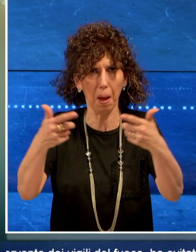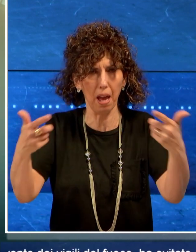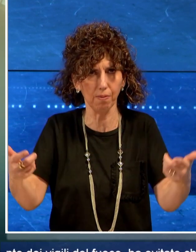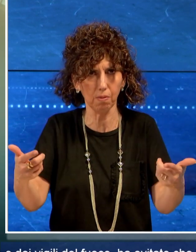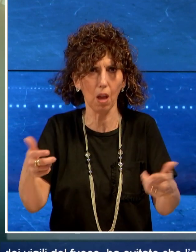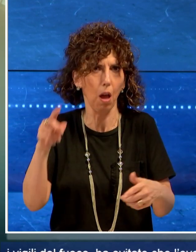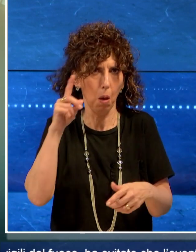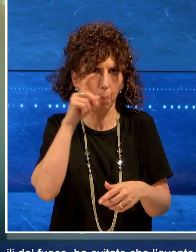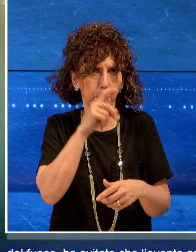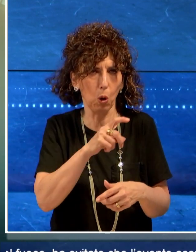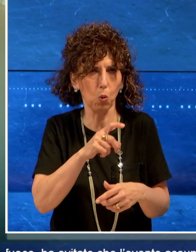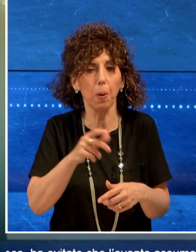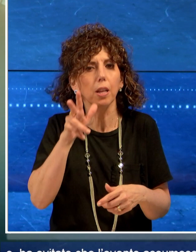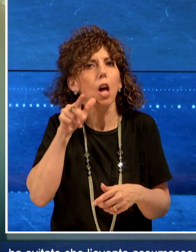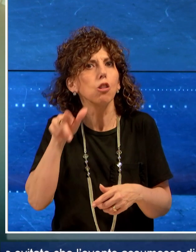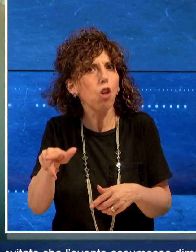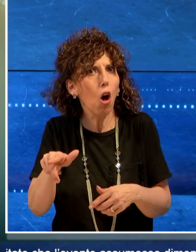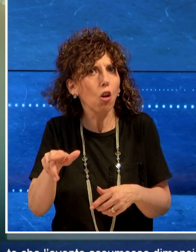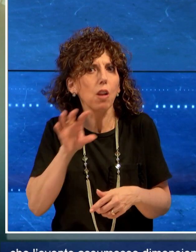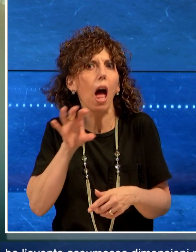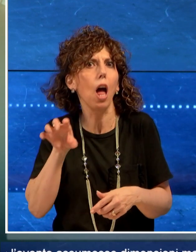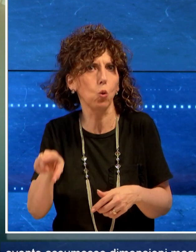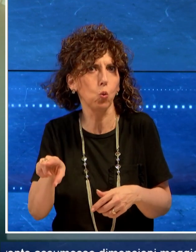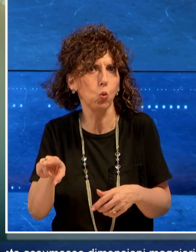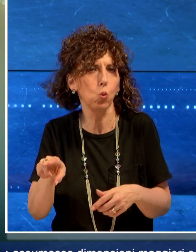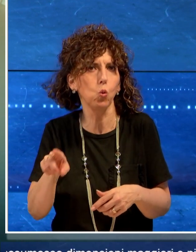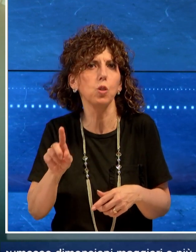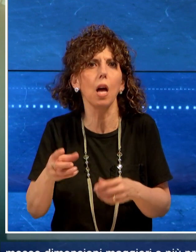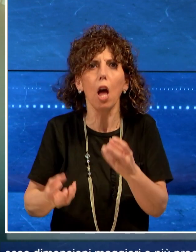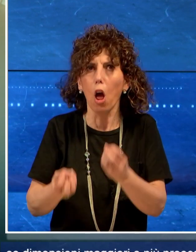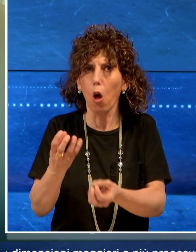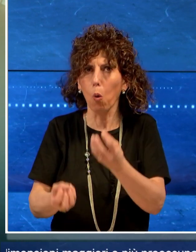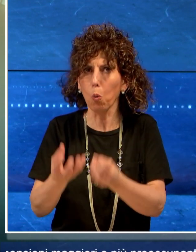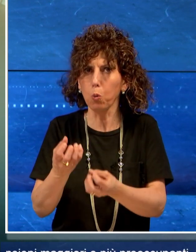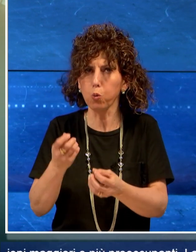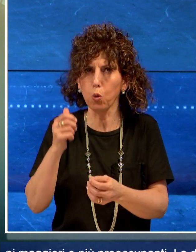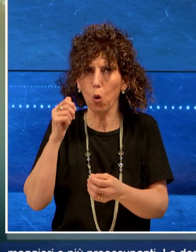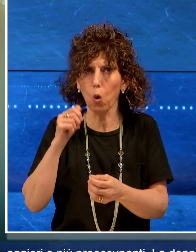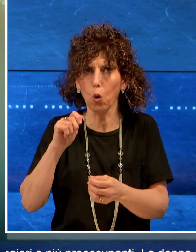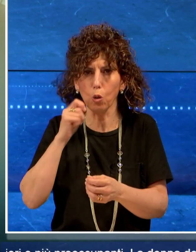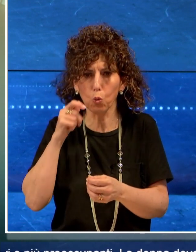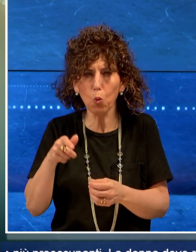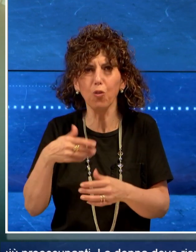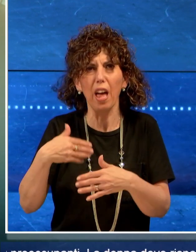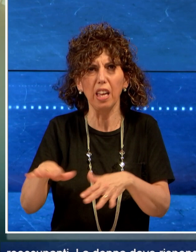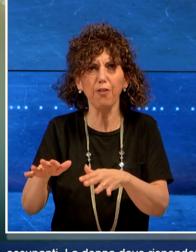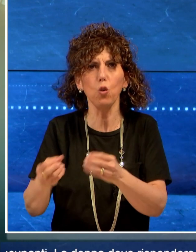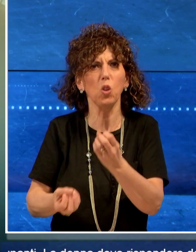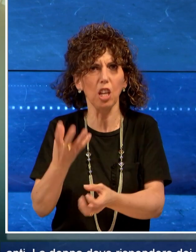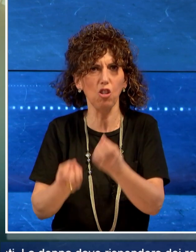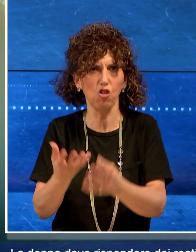preoccupanti. La donna deve rispondere dei reati di combustione illecita di rifiuti e incendio